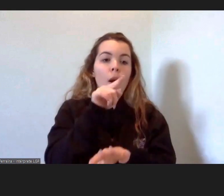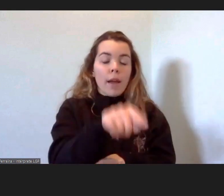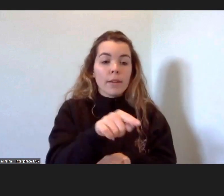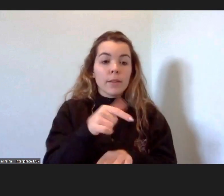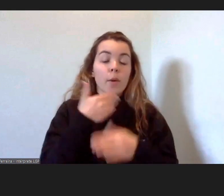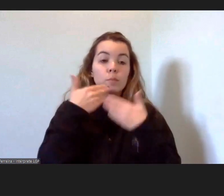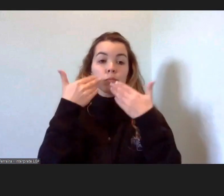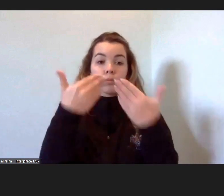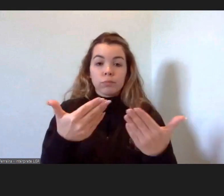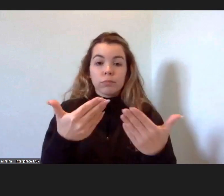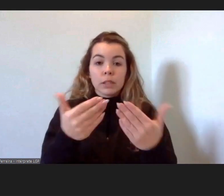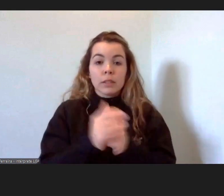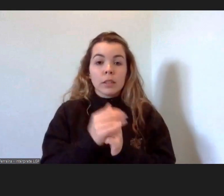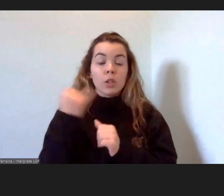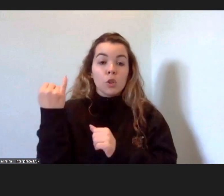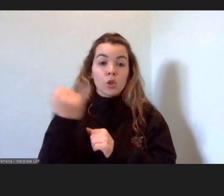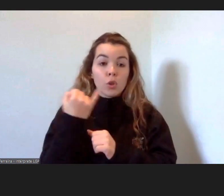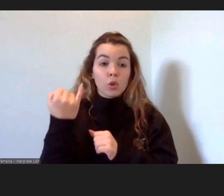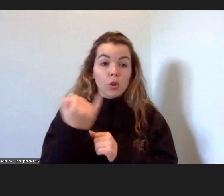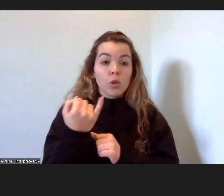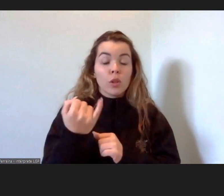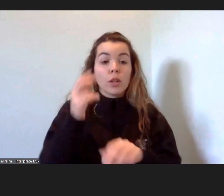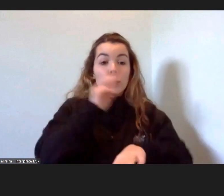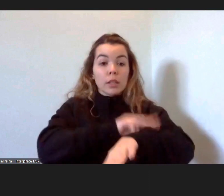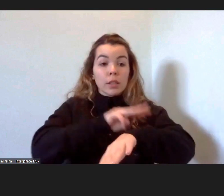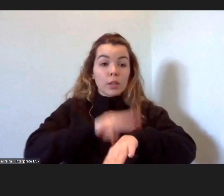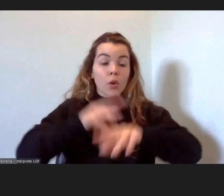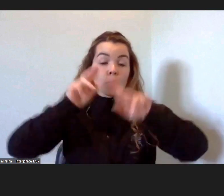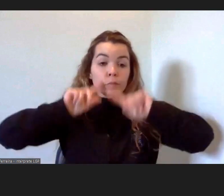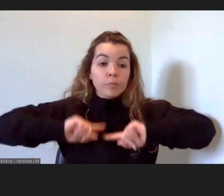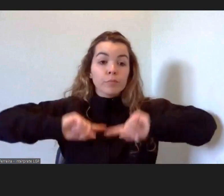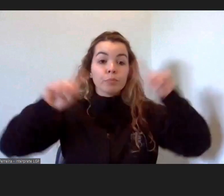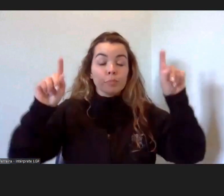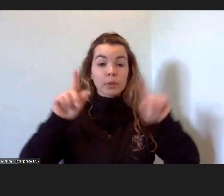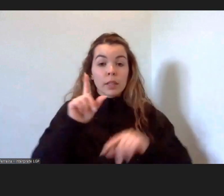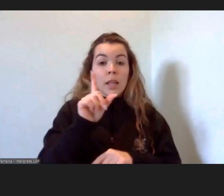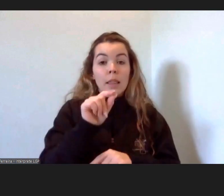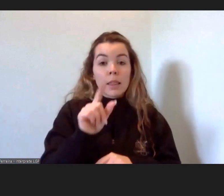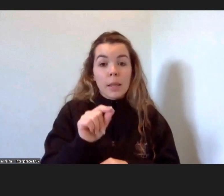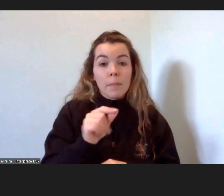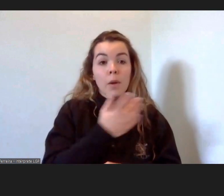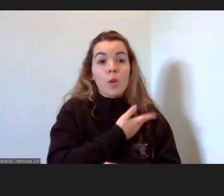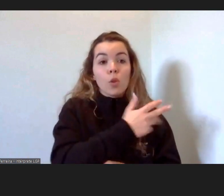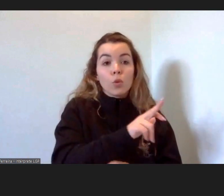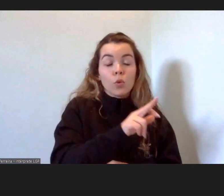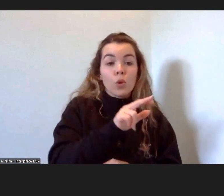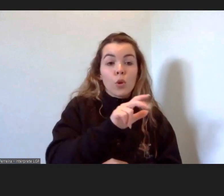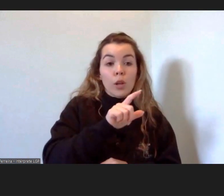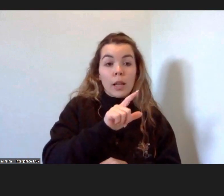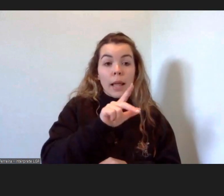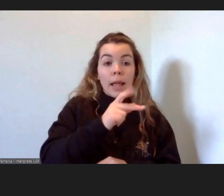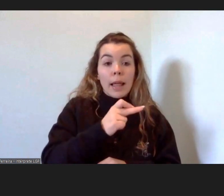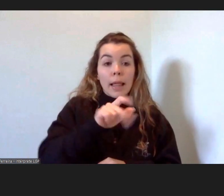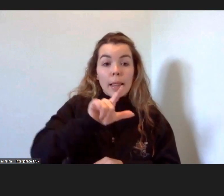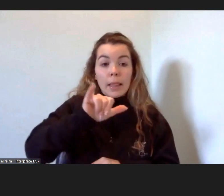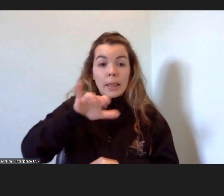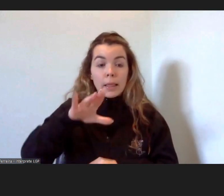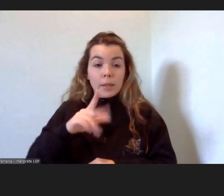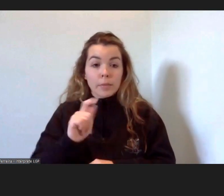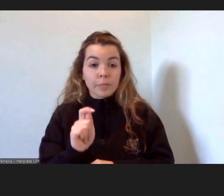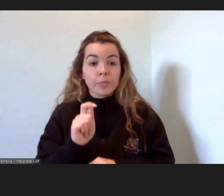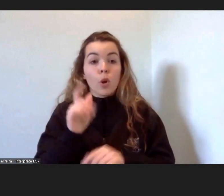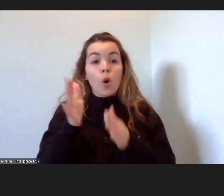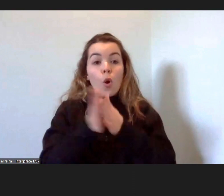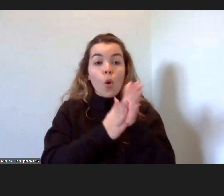agradeço ao Instituto Nacional de Administração Pública e à excelentíssima doutora Luisa Neto esta oportunidade de estar aqui